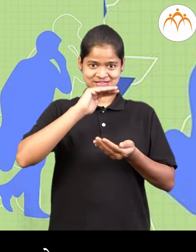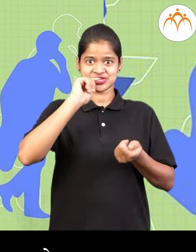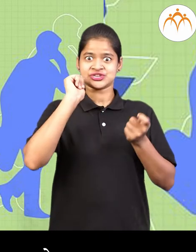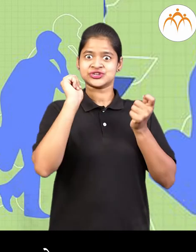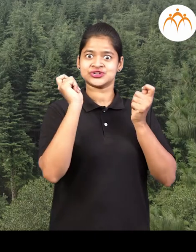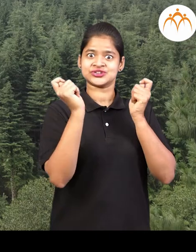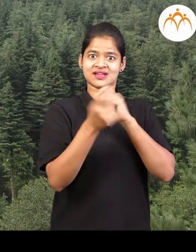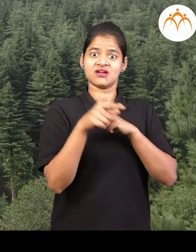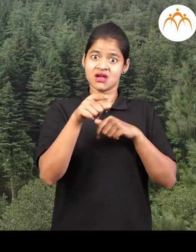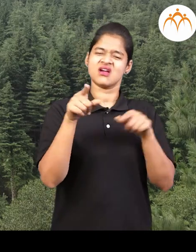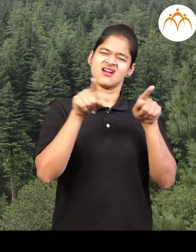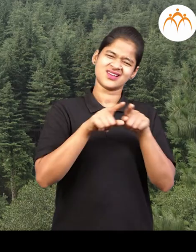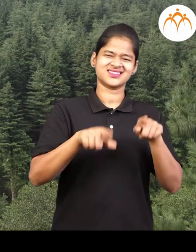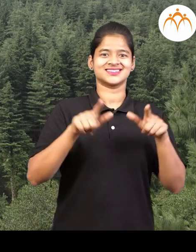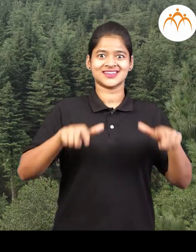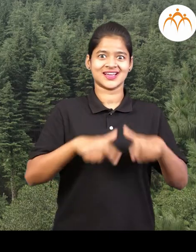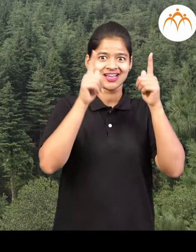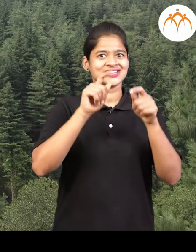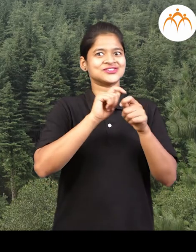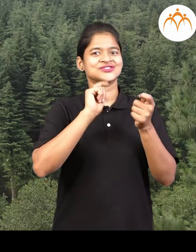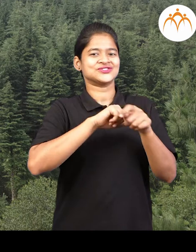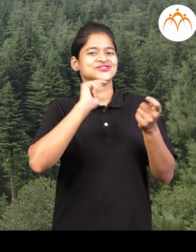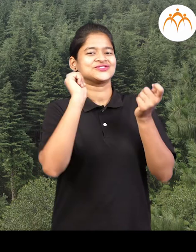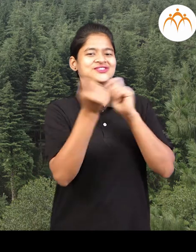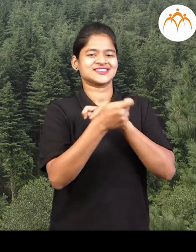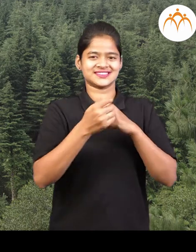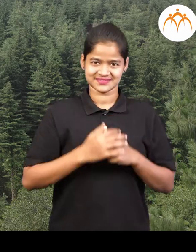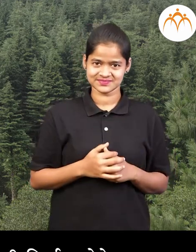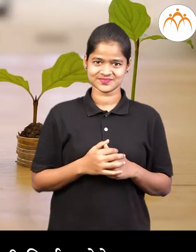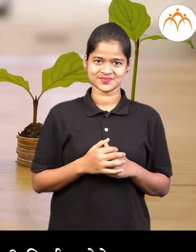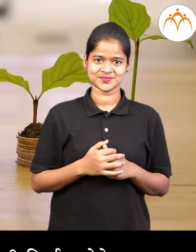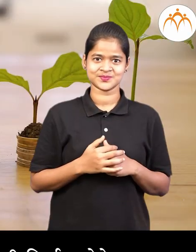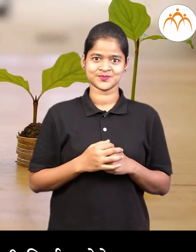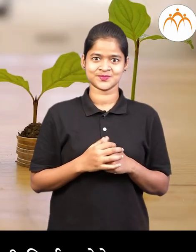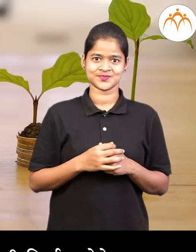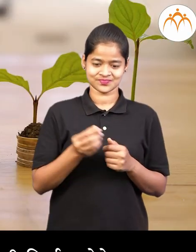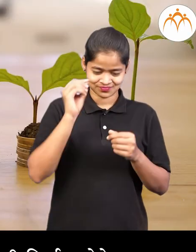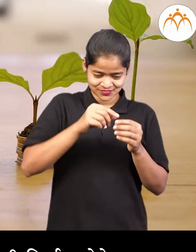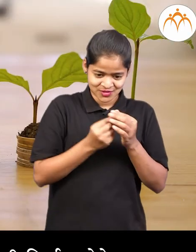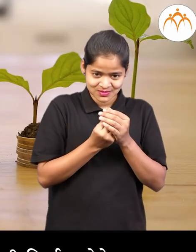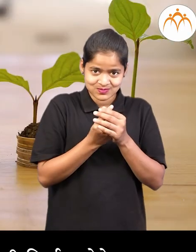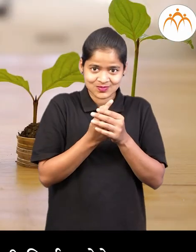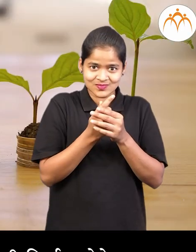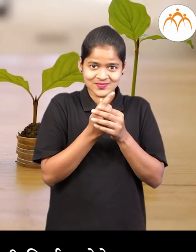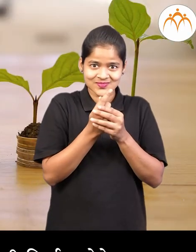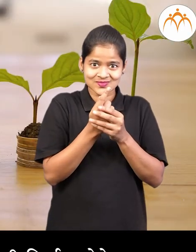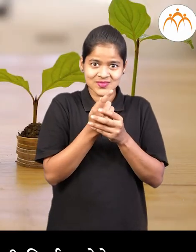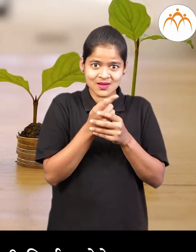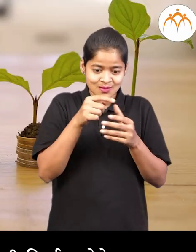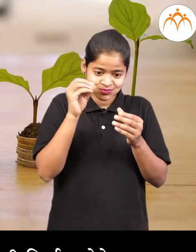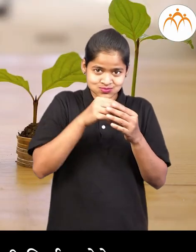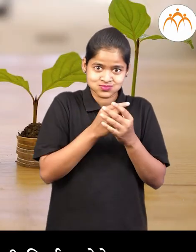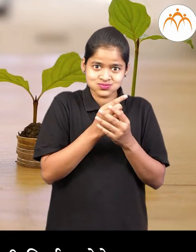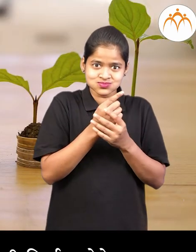बदल होता तसे वनस्पतीन मधे ही होतास्ता बिजां कुरण जहले की नविन